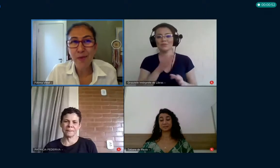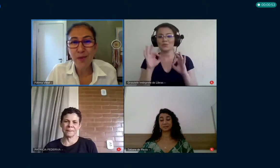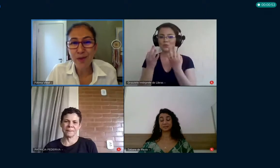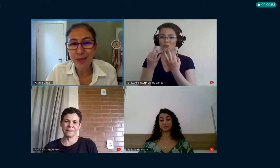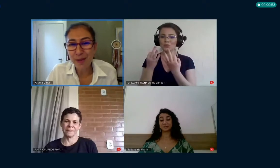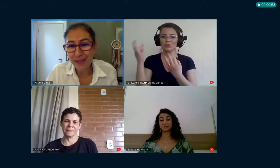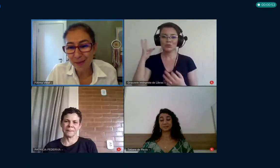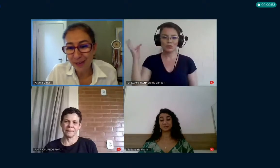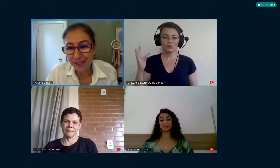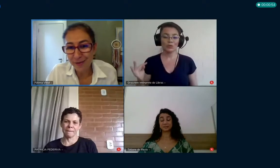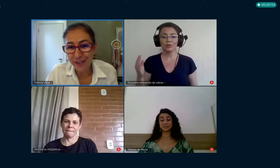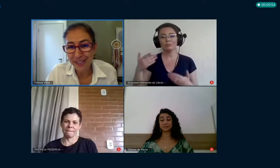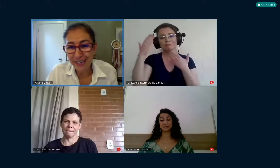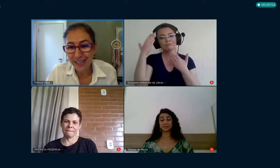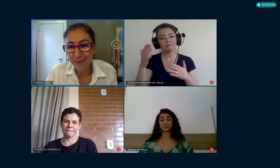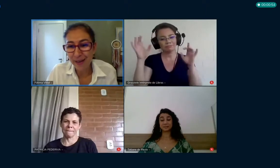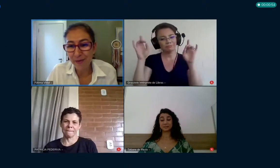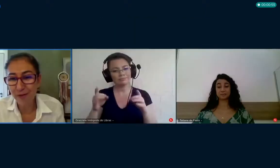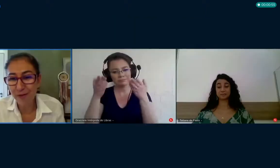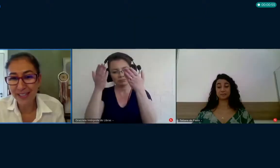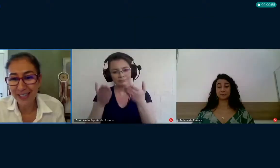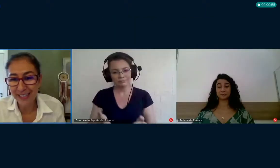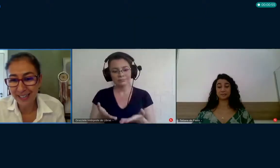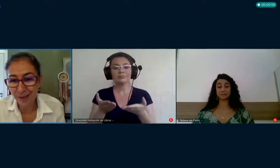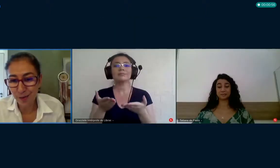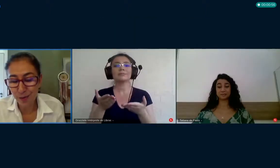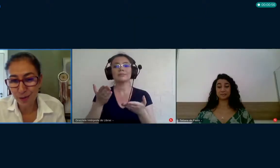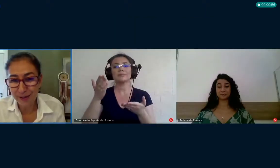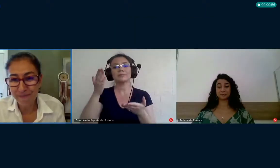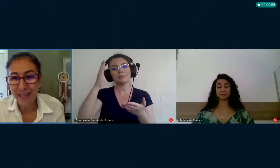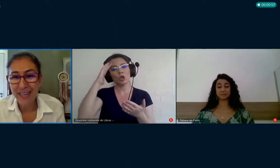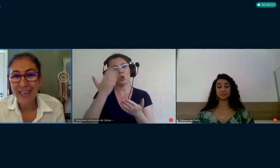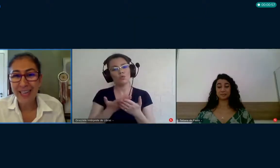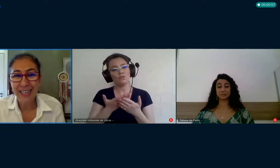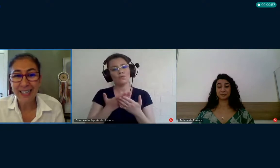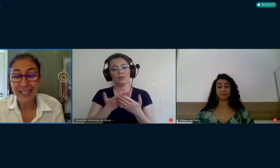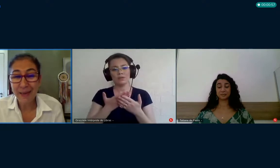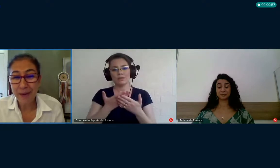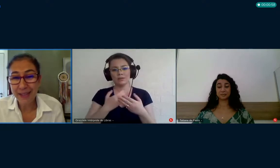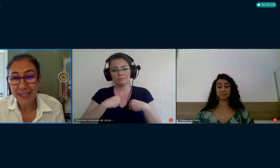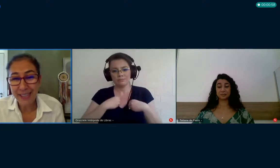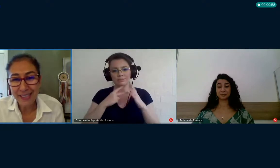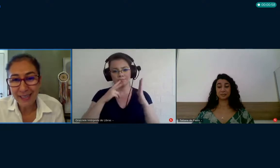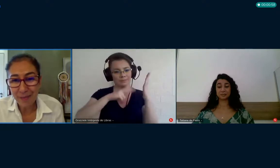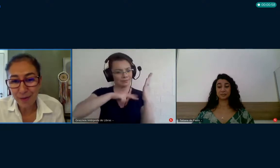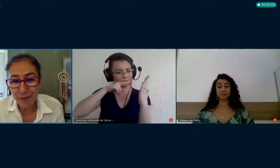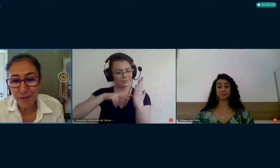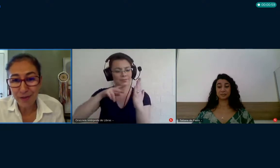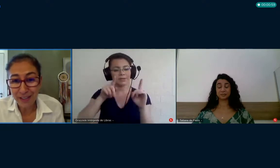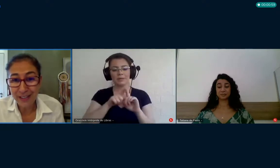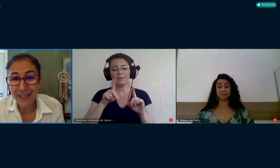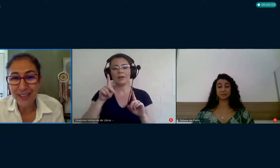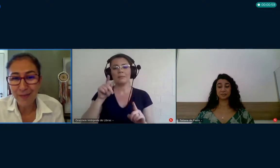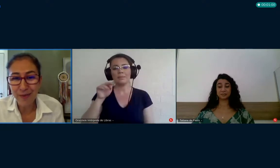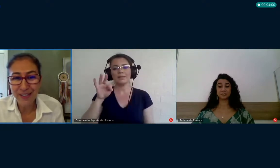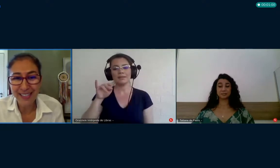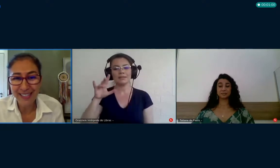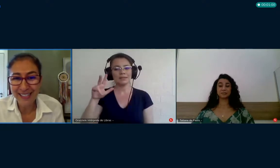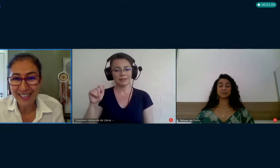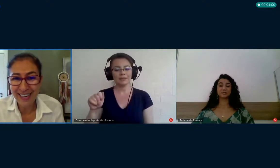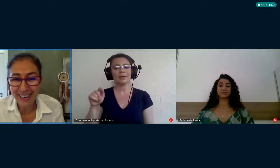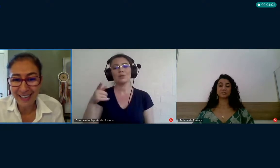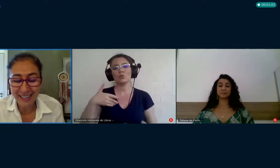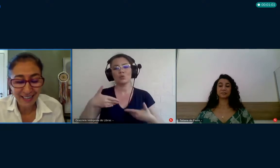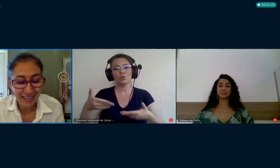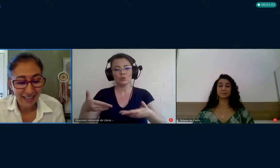agradecer muito especialmente a você pela confiança dessa leitura, agradecer a Patrícia pelo convite, para